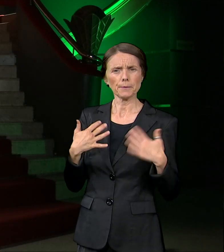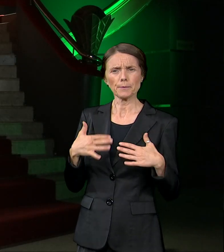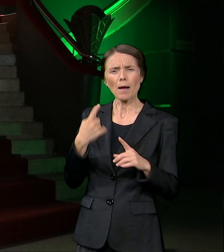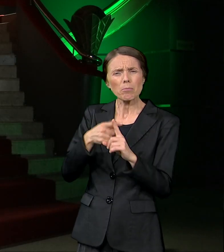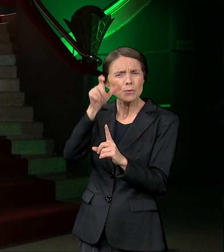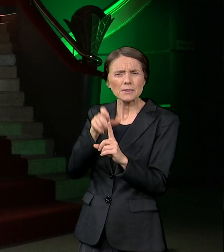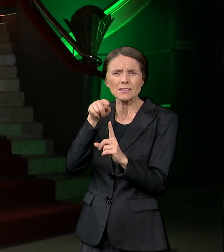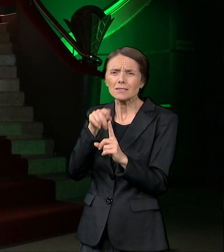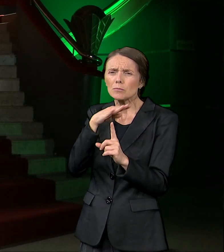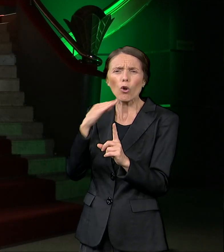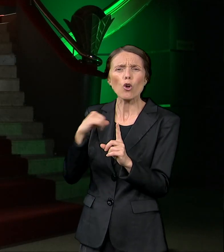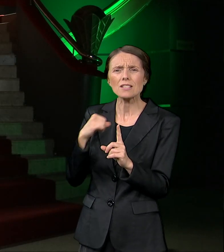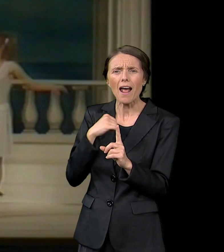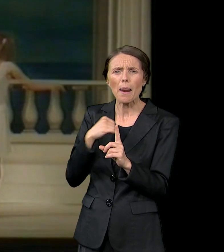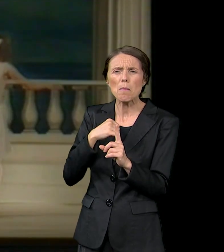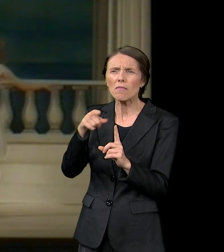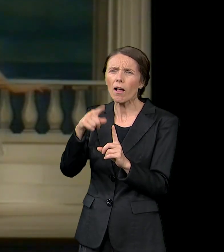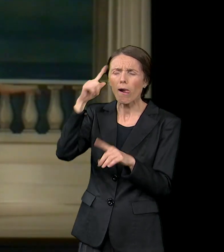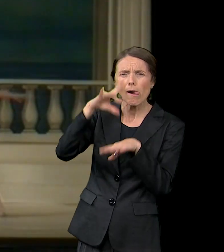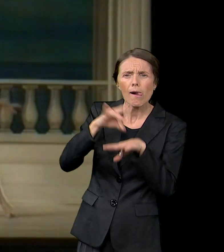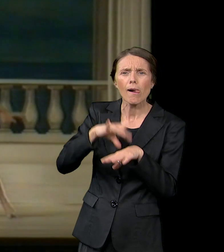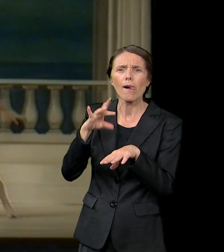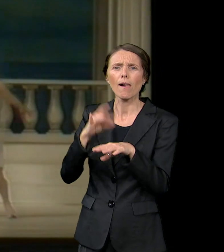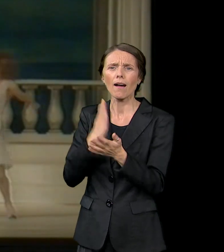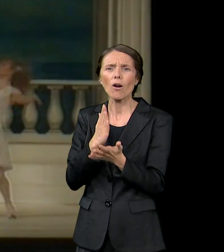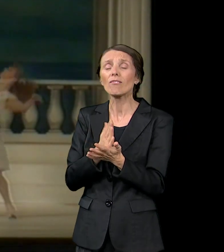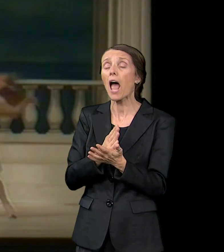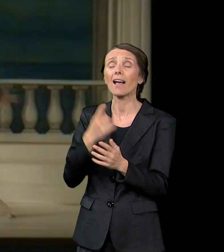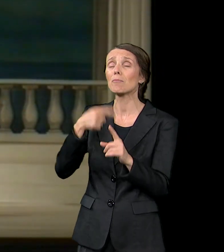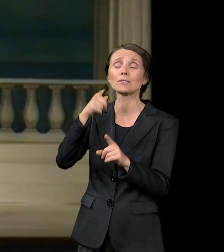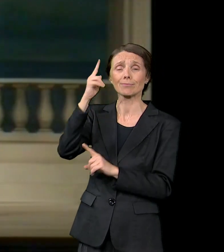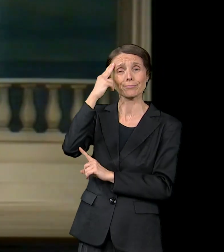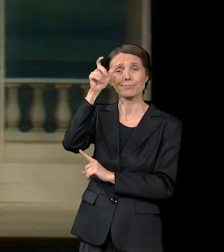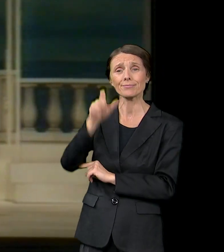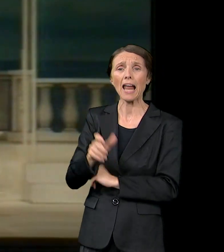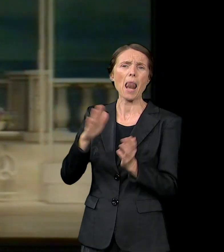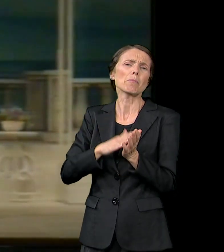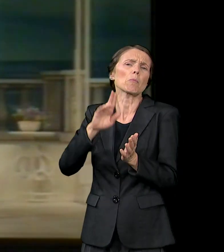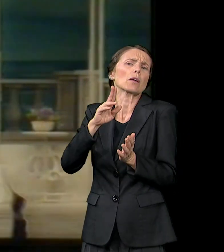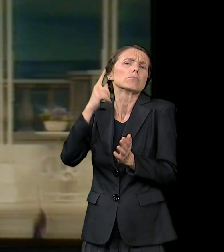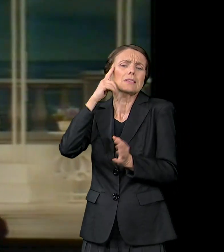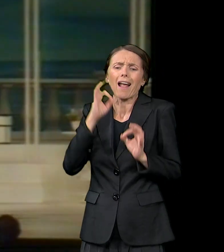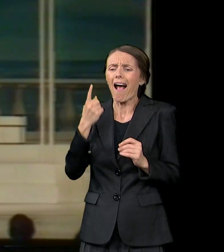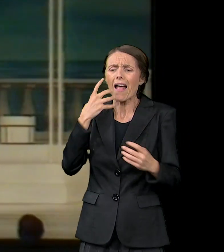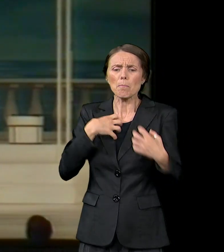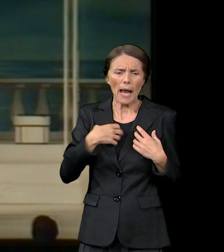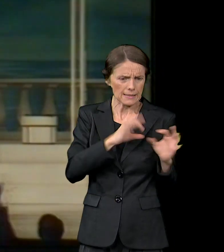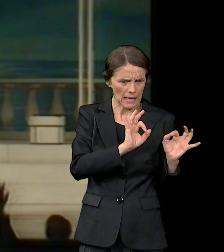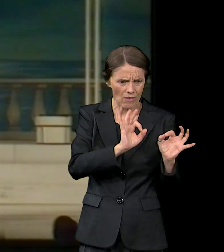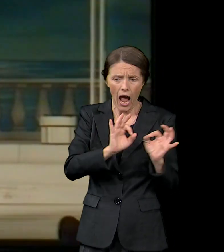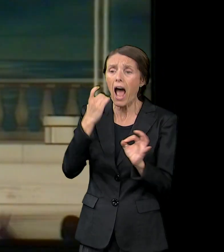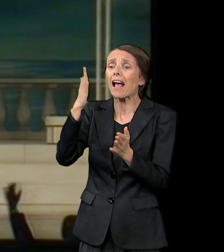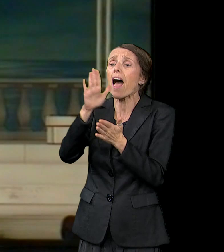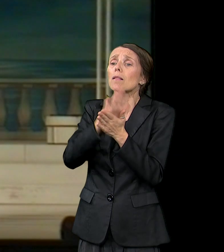je toliko bila inventivna. Imala je jedan svoj manir da još uvek režira i na samoj